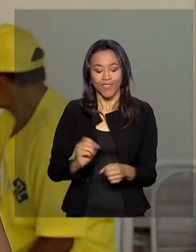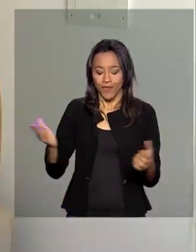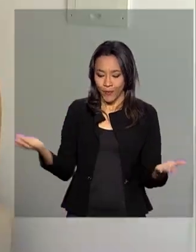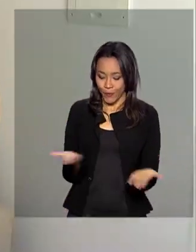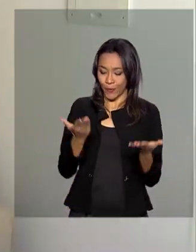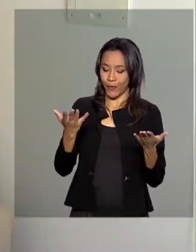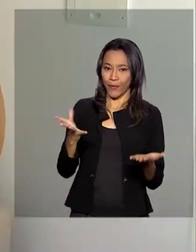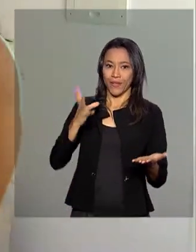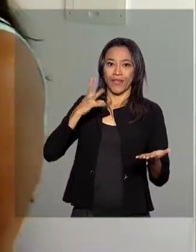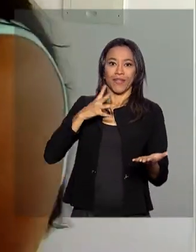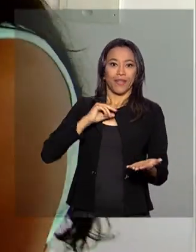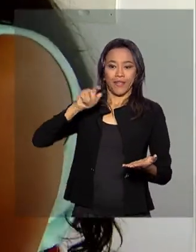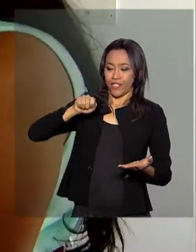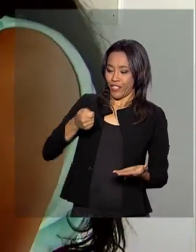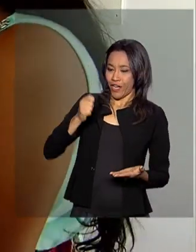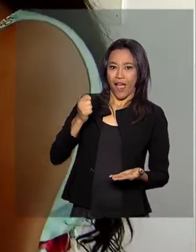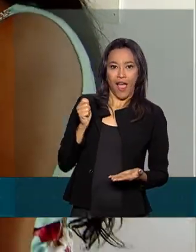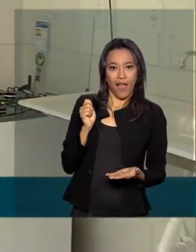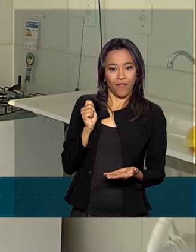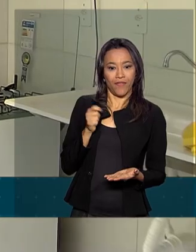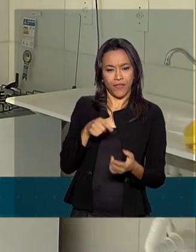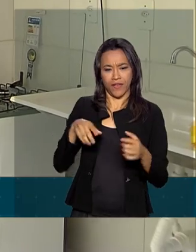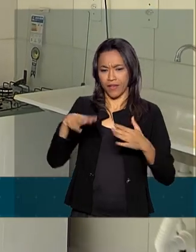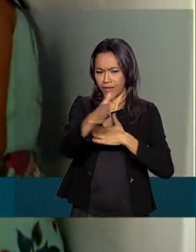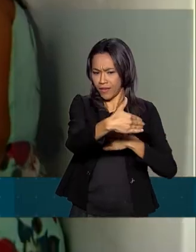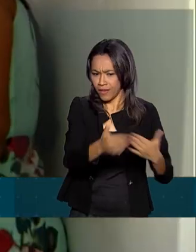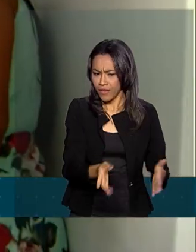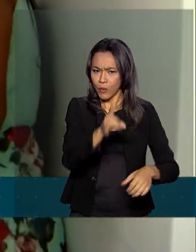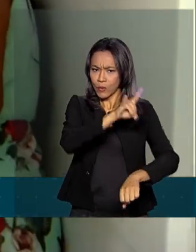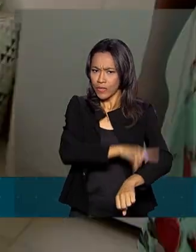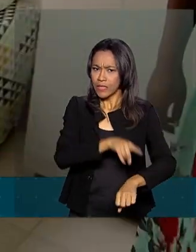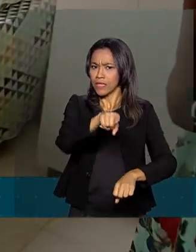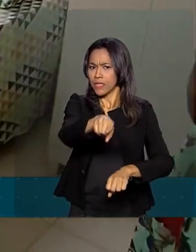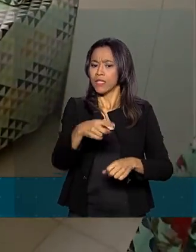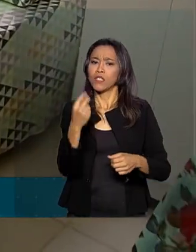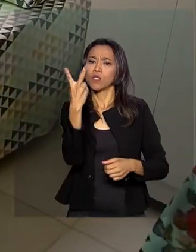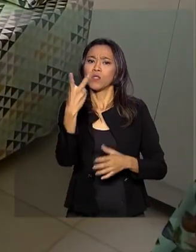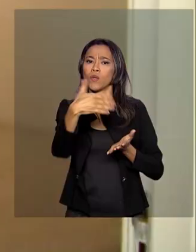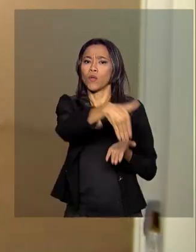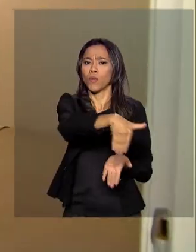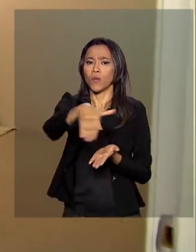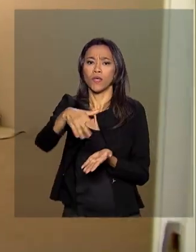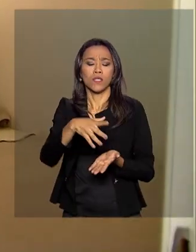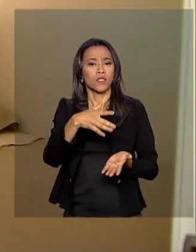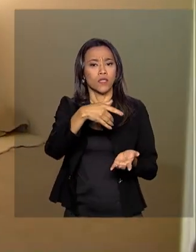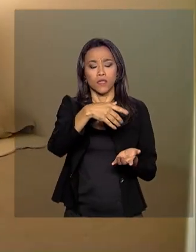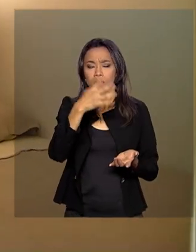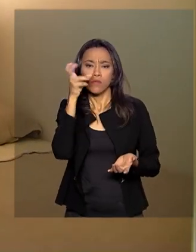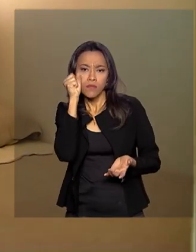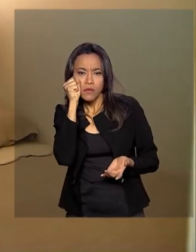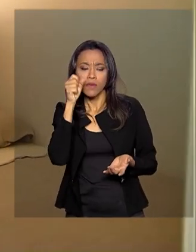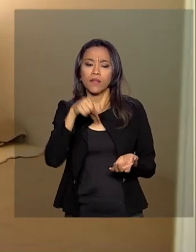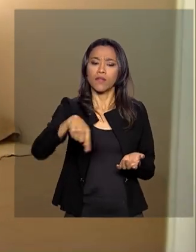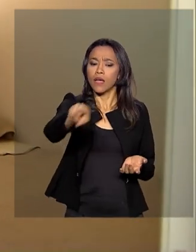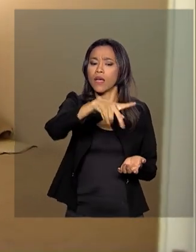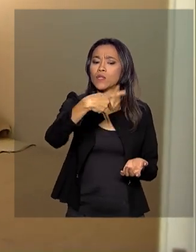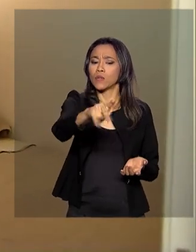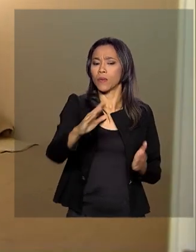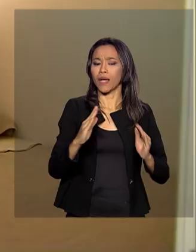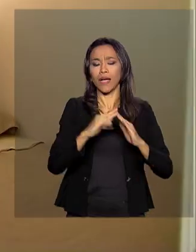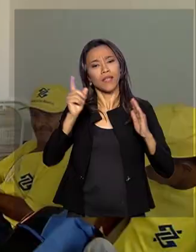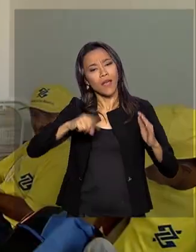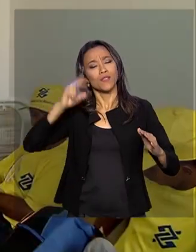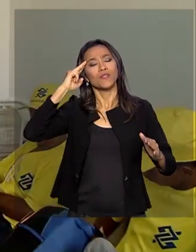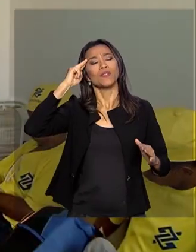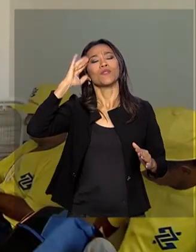chaves da primeira casa própria. Com sala, cozinha, banheiro e dois quartos, a casa da Dona Maria é tudo o que a família